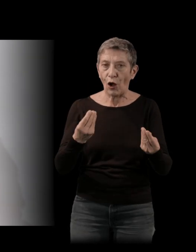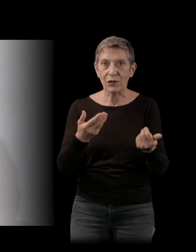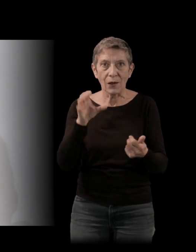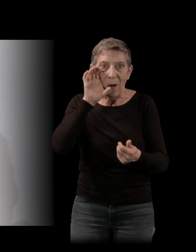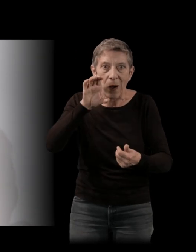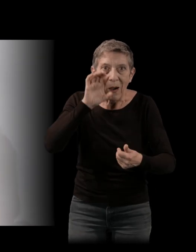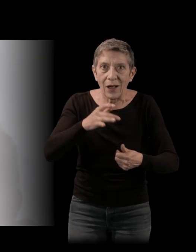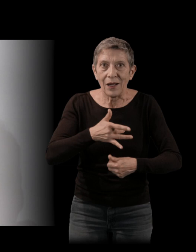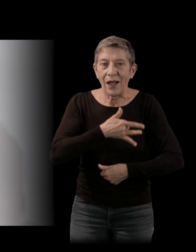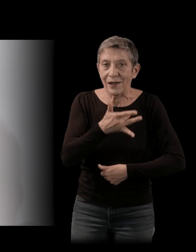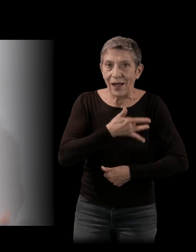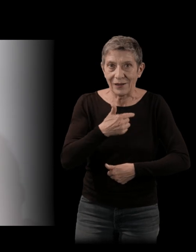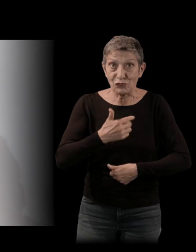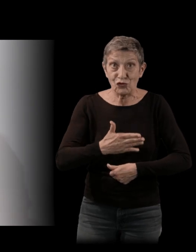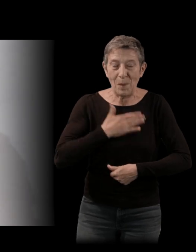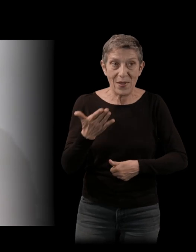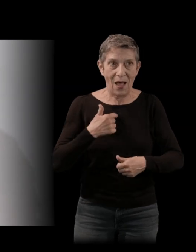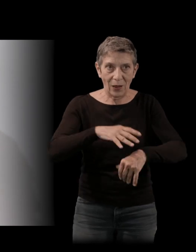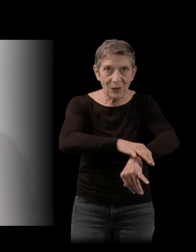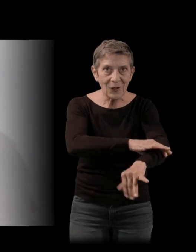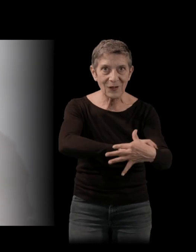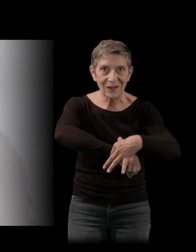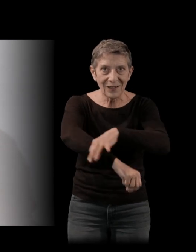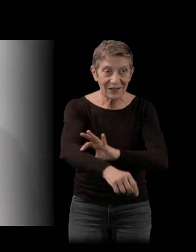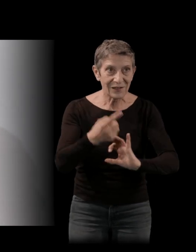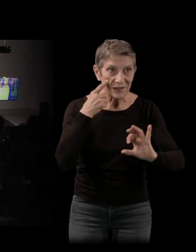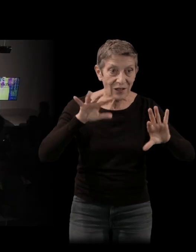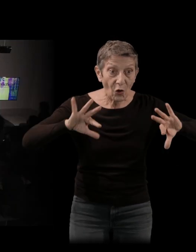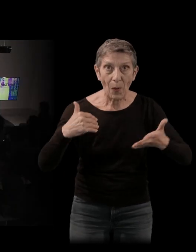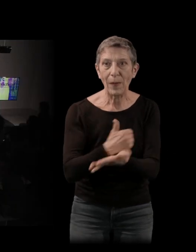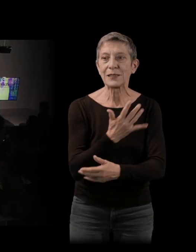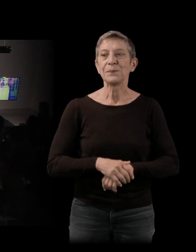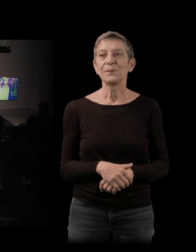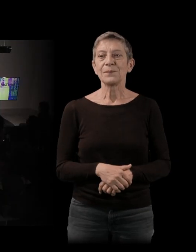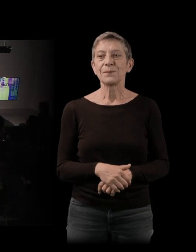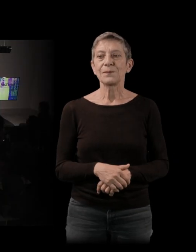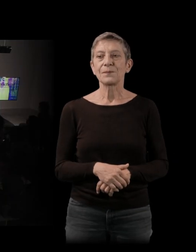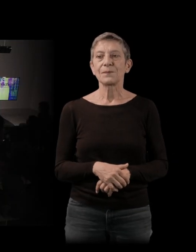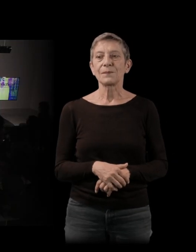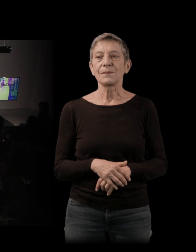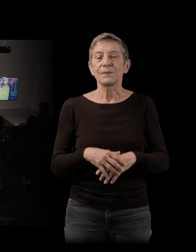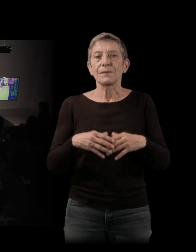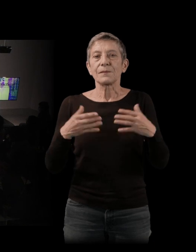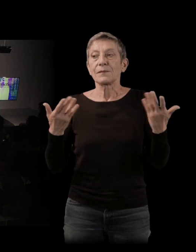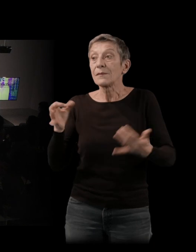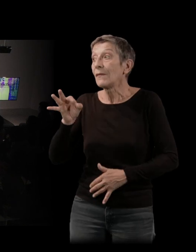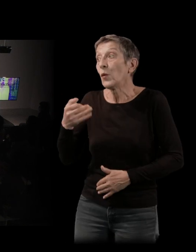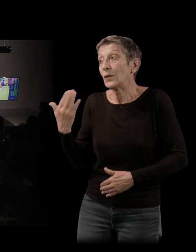le cambouis de comment ça a pu se dérouler. Oui, d'autant qu'encore une fois, c'est un roman. Donc, ce n'est pas un livre qui,